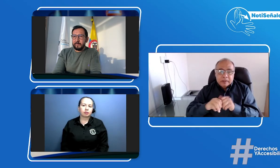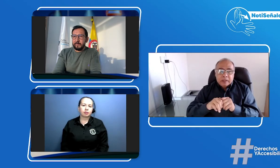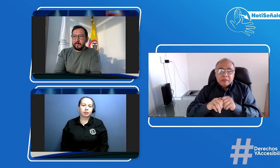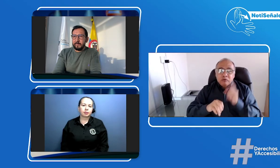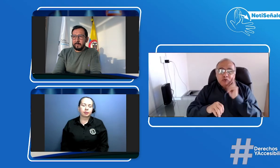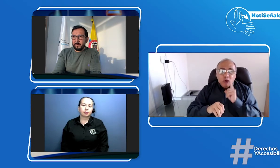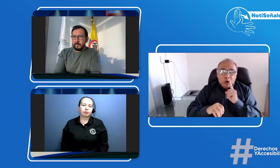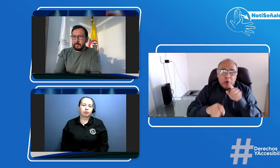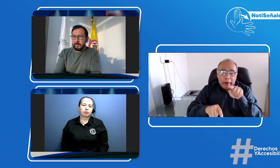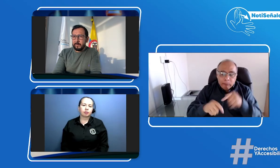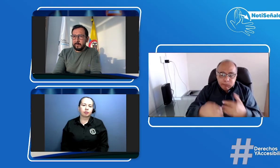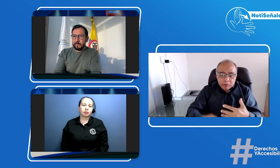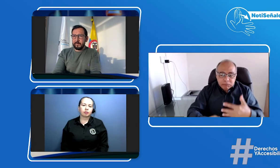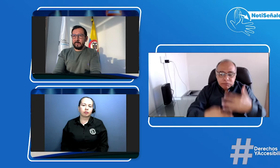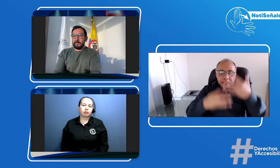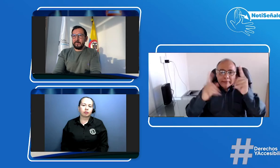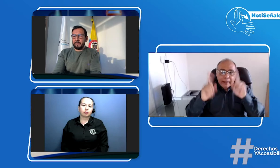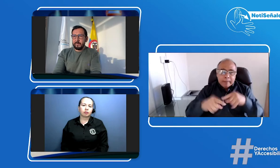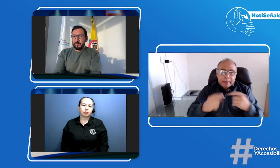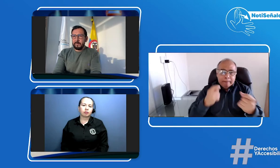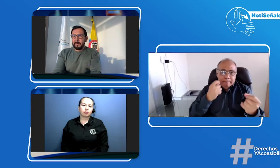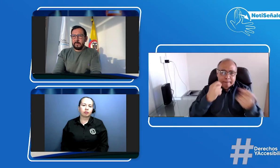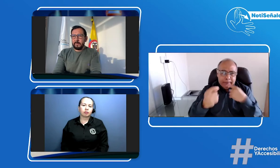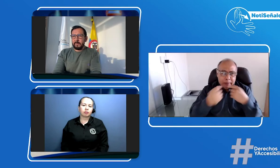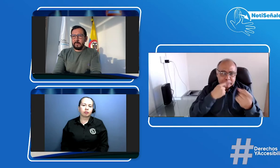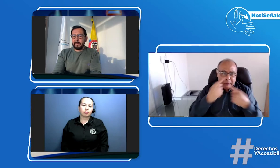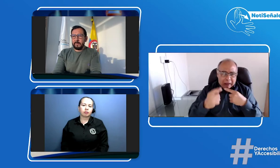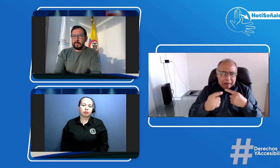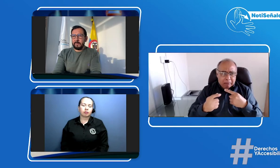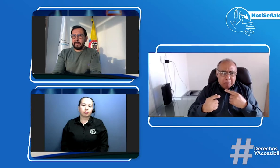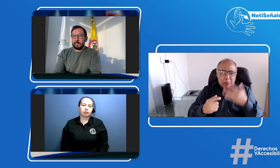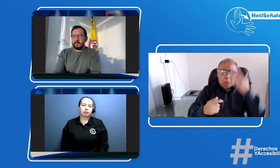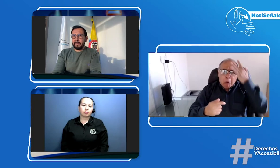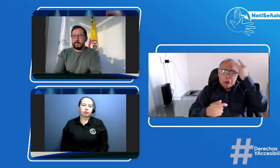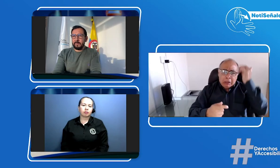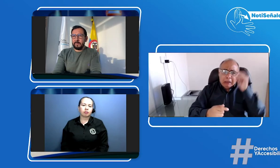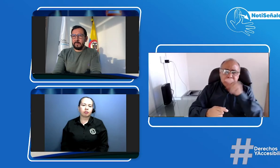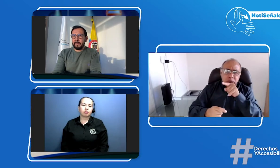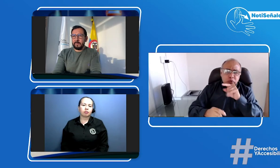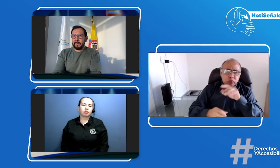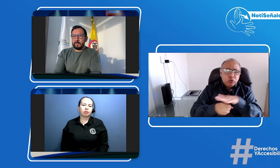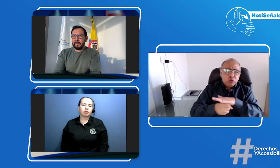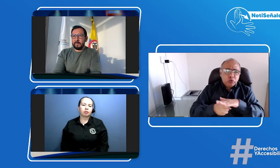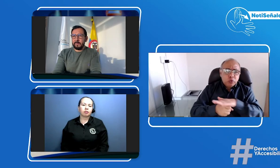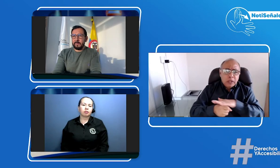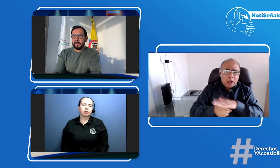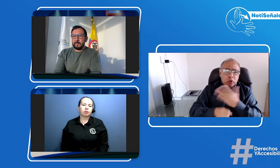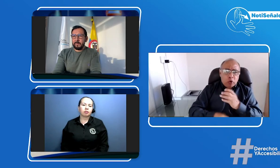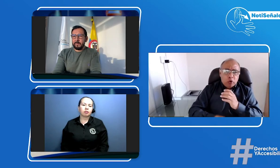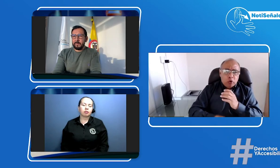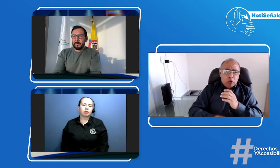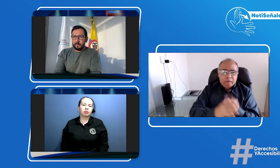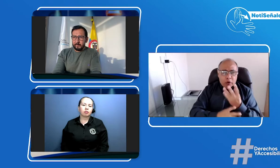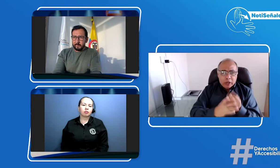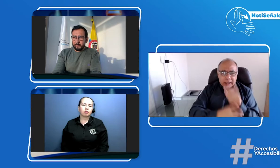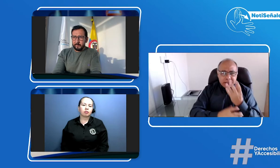avisarle a la comunidad que nos están dejando aquí sus preguntas en el live y nos dicen bueno